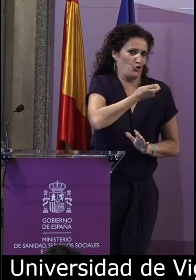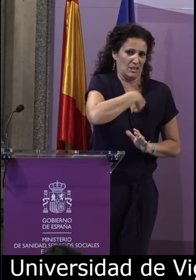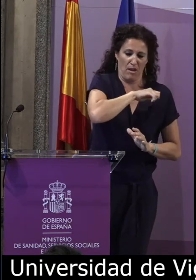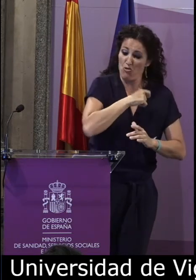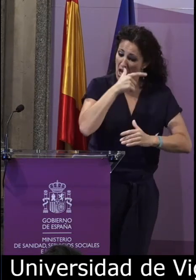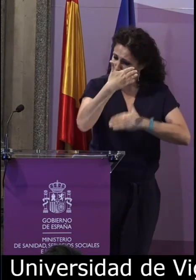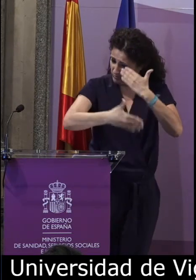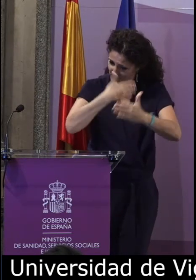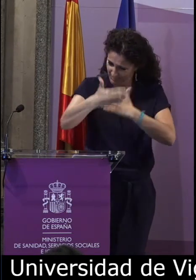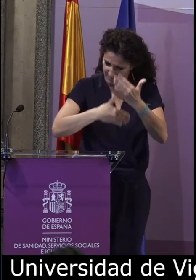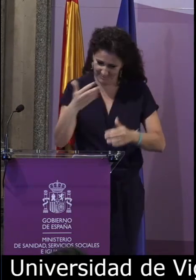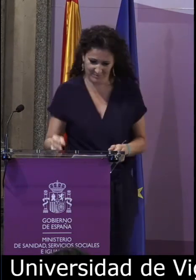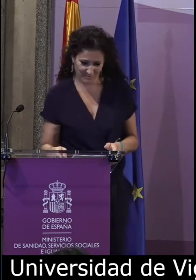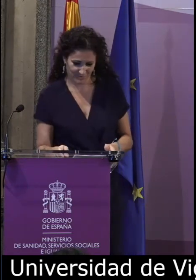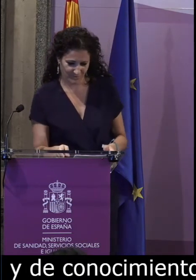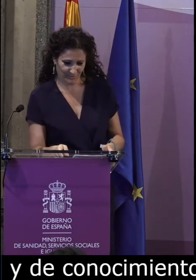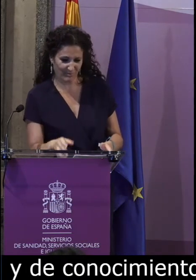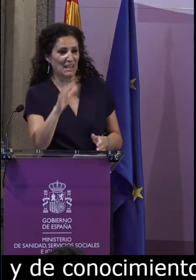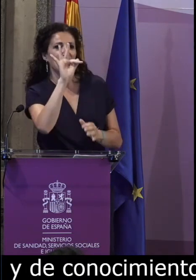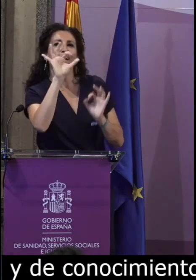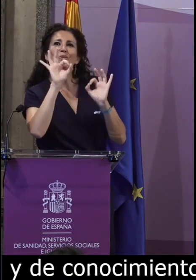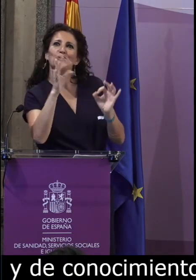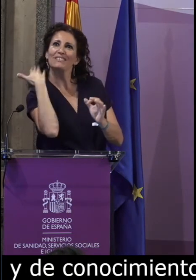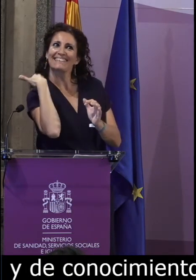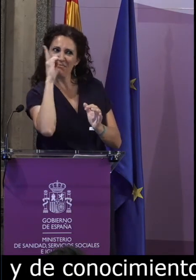de la elaboración de dicho corpus.